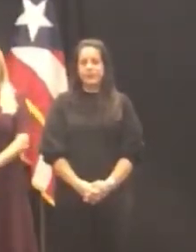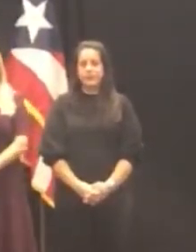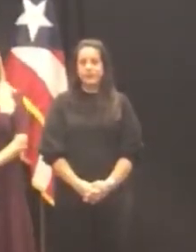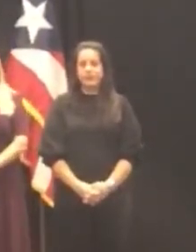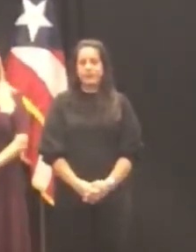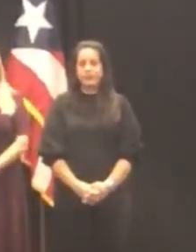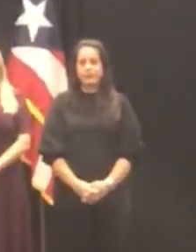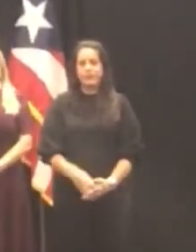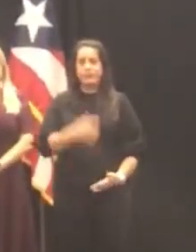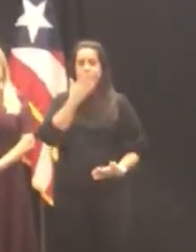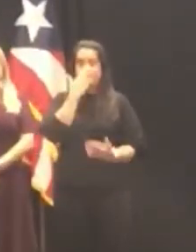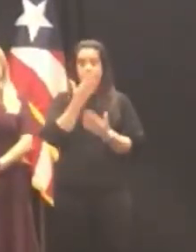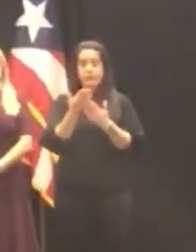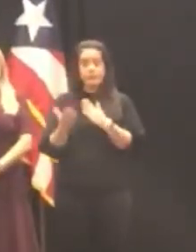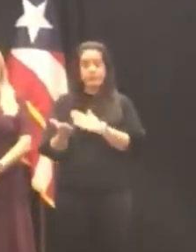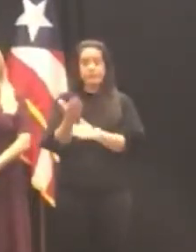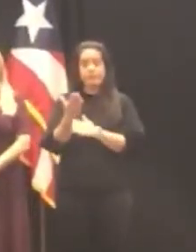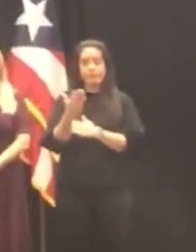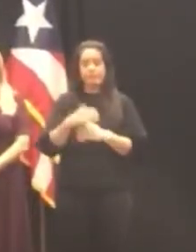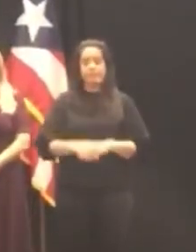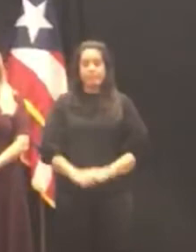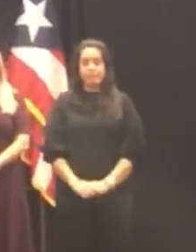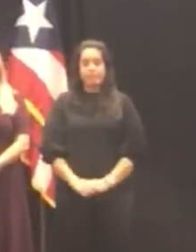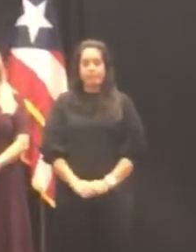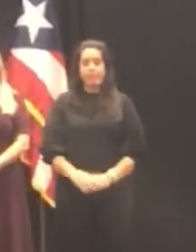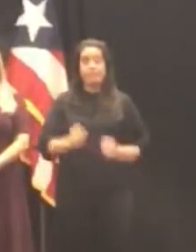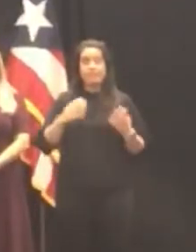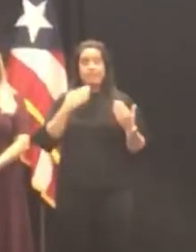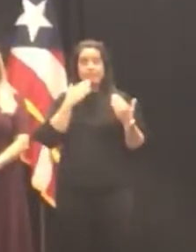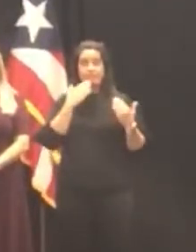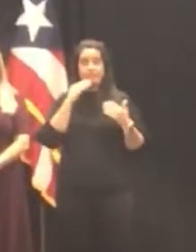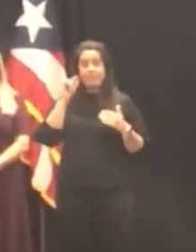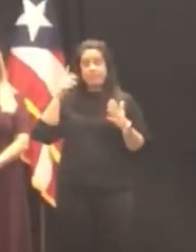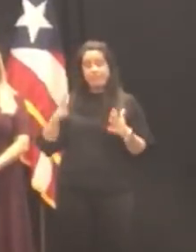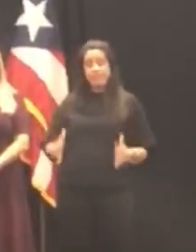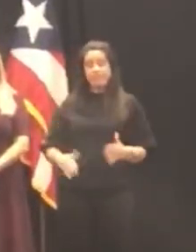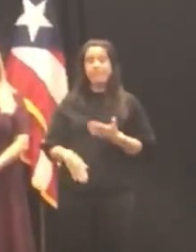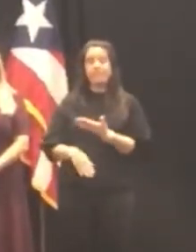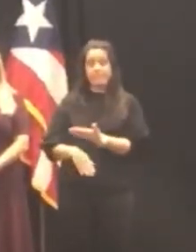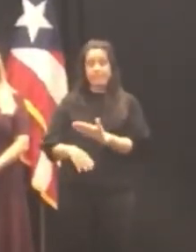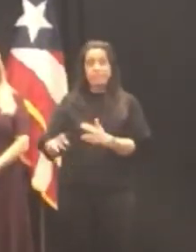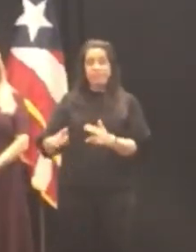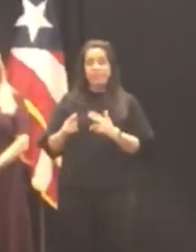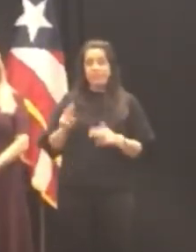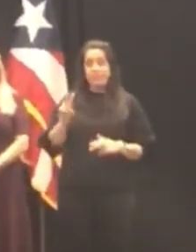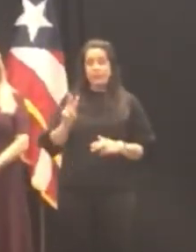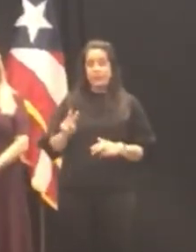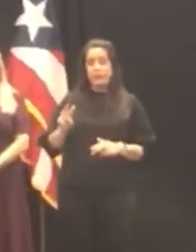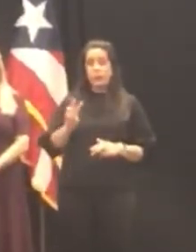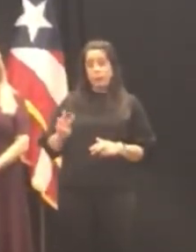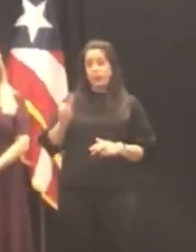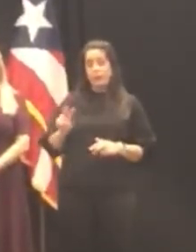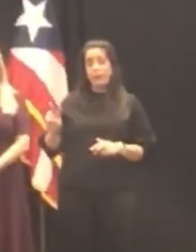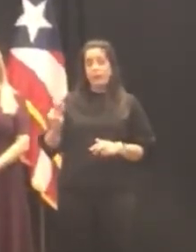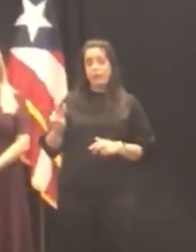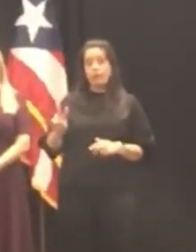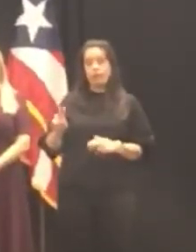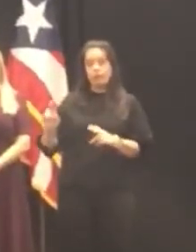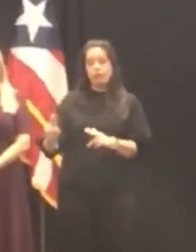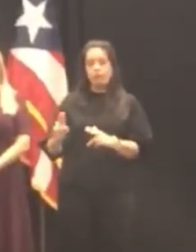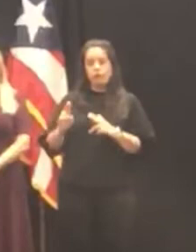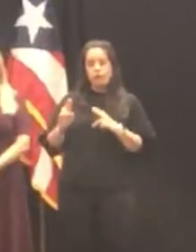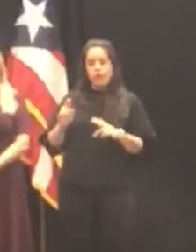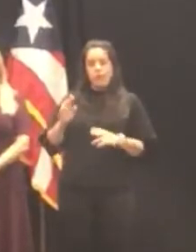muy buenos días muchas gracias a la gobernadora honorable Wanda Vásquez por el honor